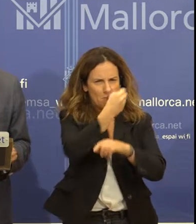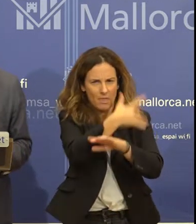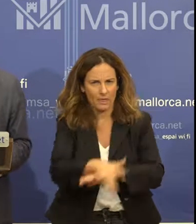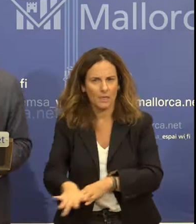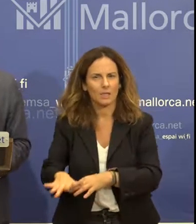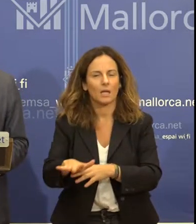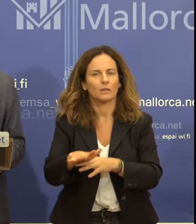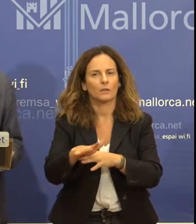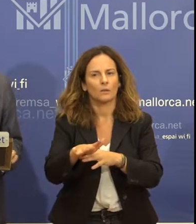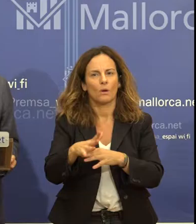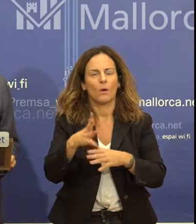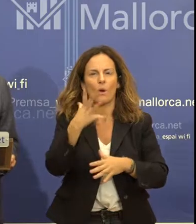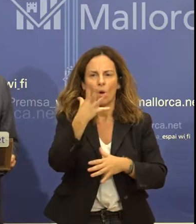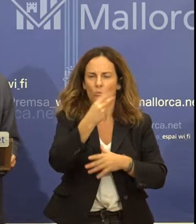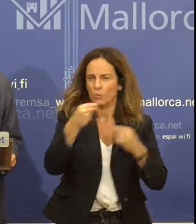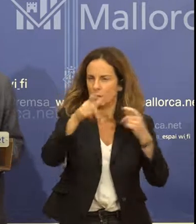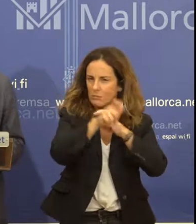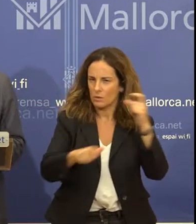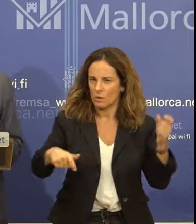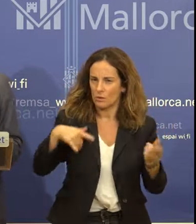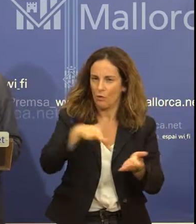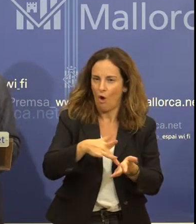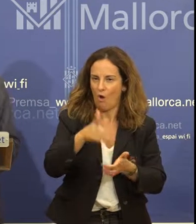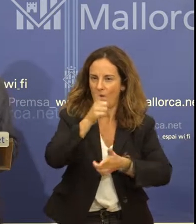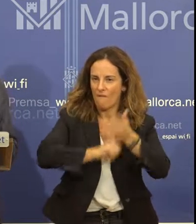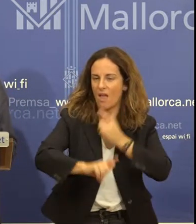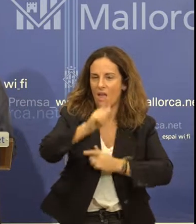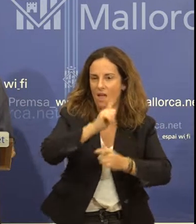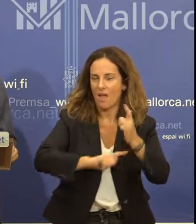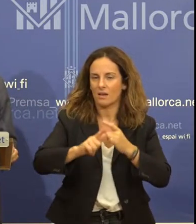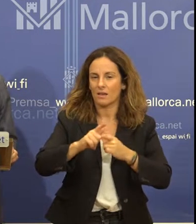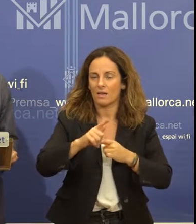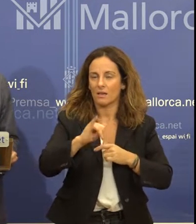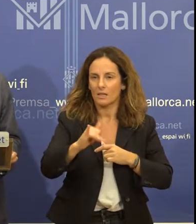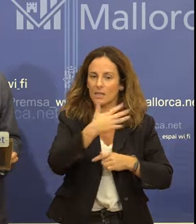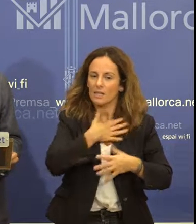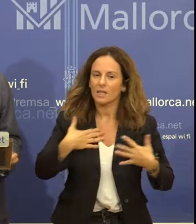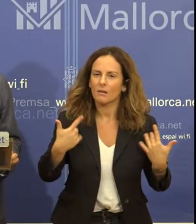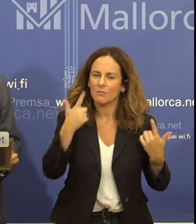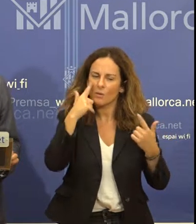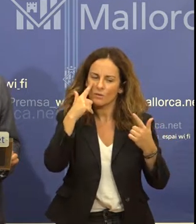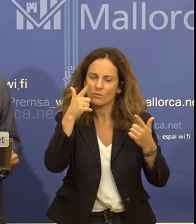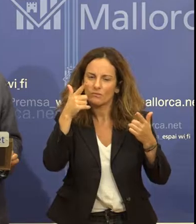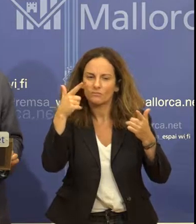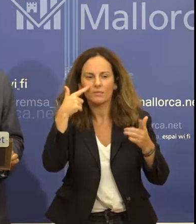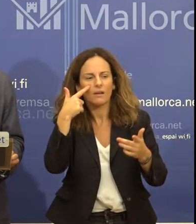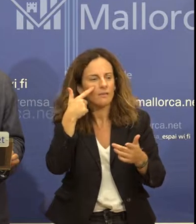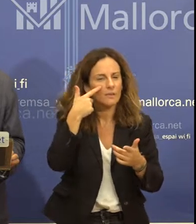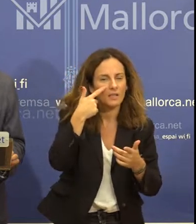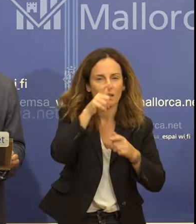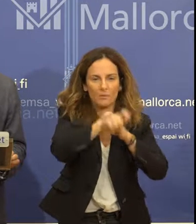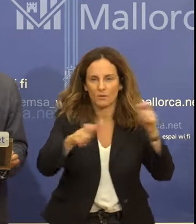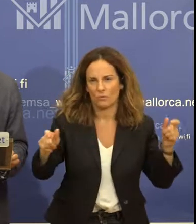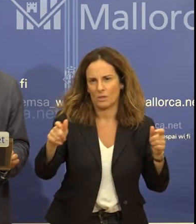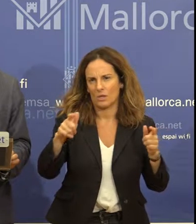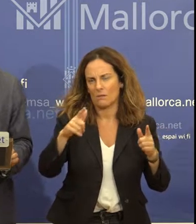camins i recorreguts en la història. Volem acostar-nos als viatgers il·lustres que l'han recorreguda. Des d